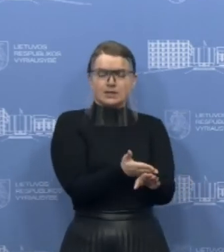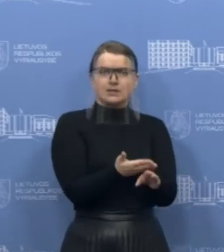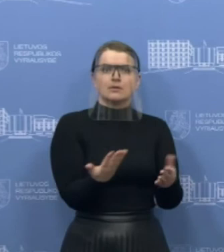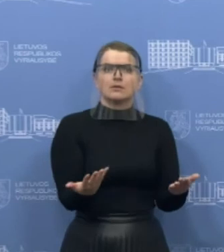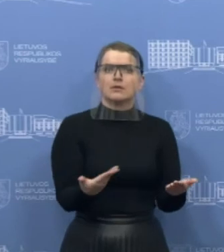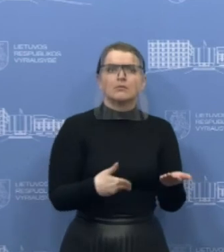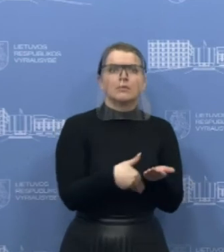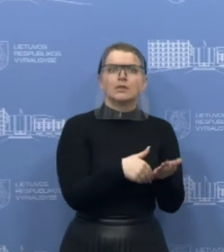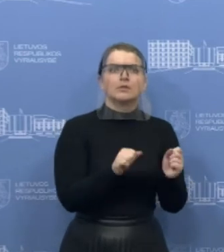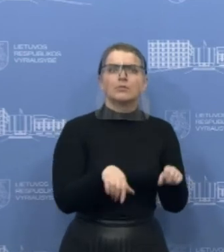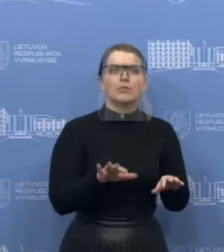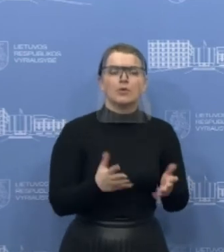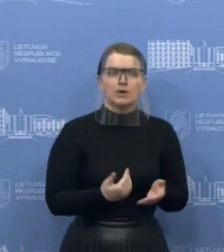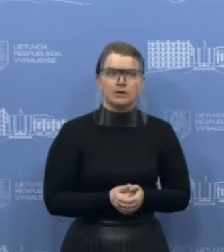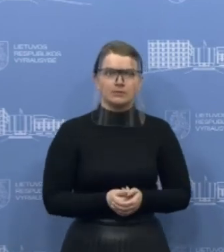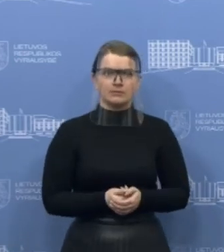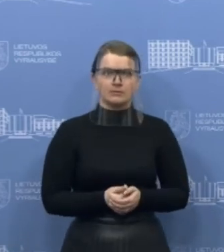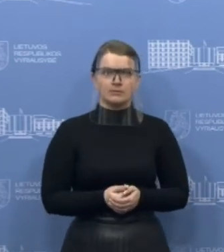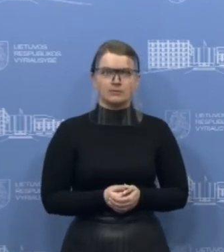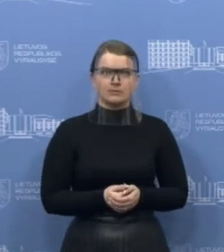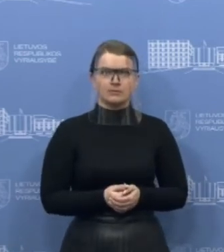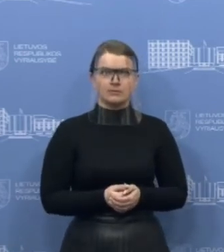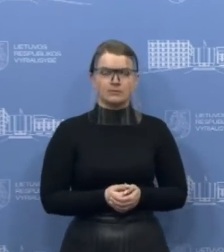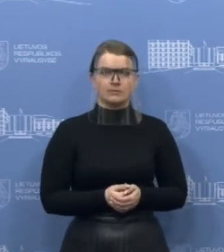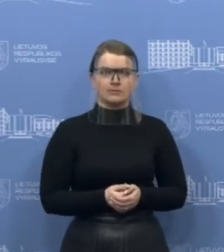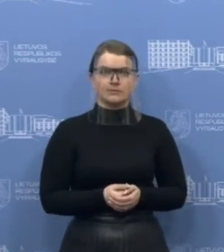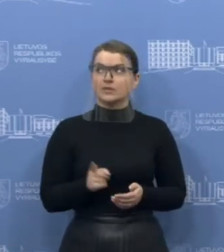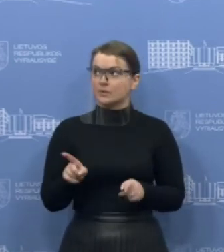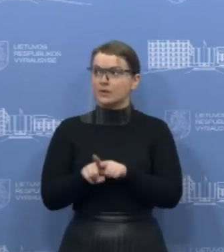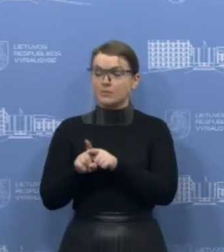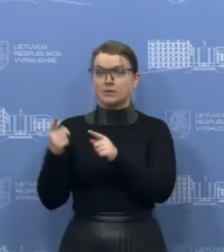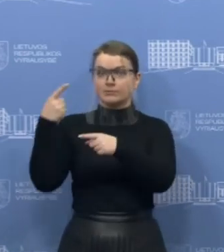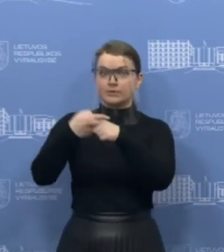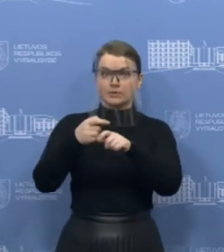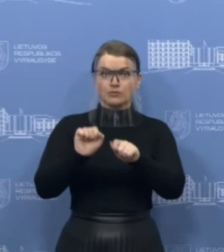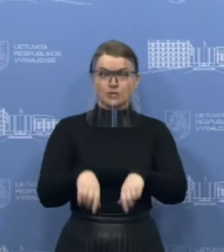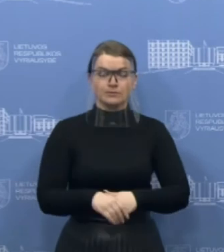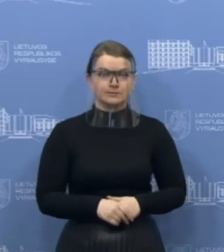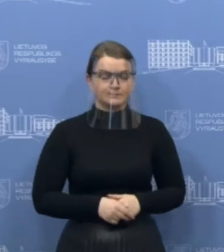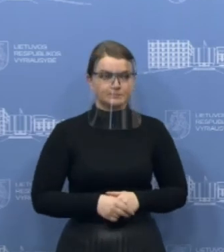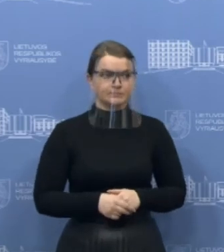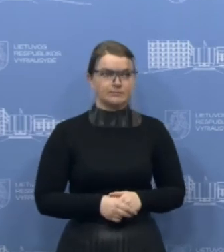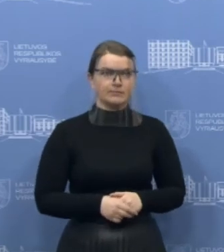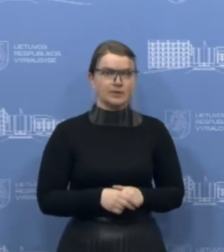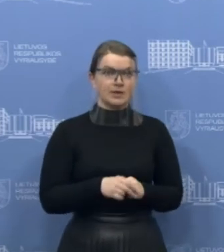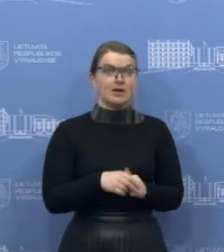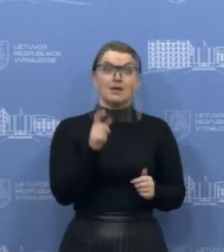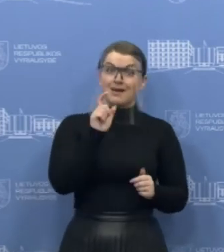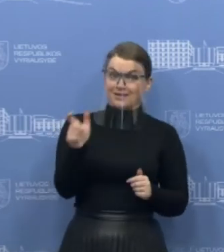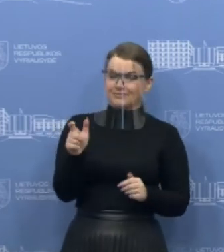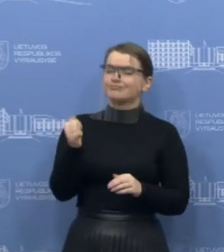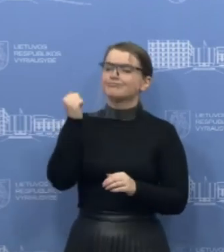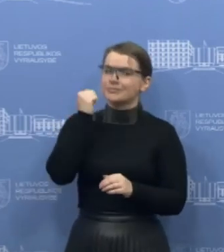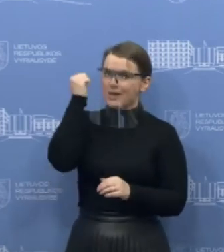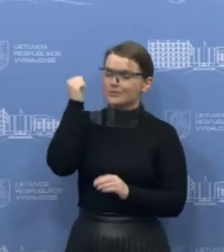ponas, gal jūs galite taip pat pasilikti ir jums taip pat klausimą. Ačiū. Ačiū labai už klausimą. Taip, be